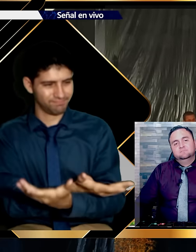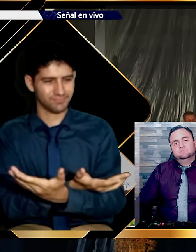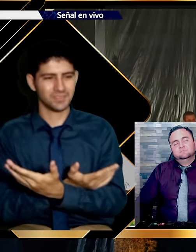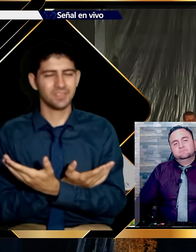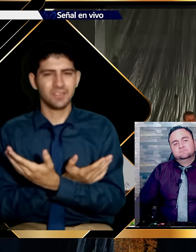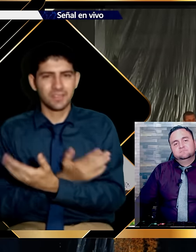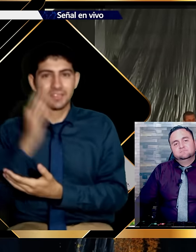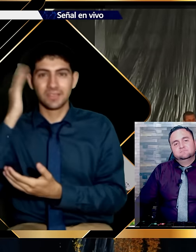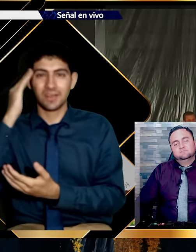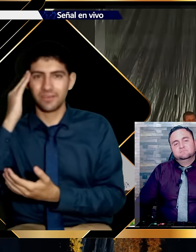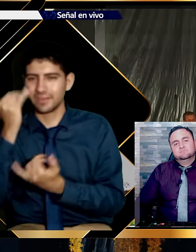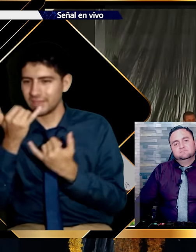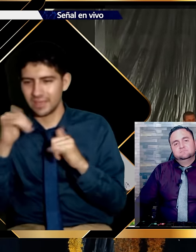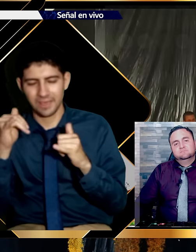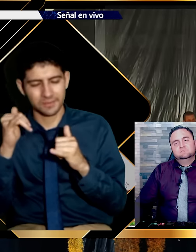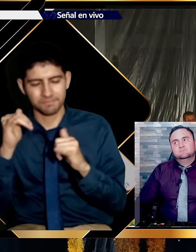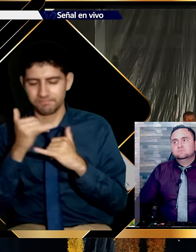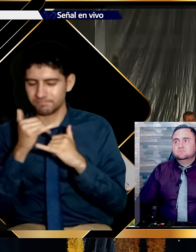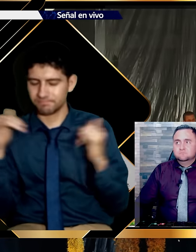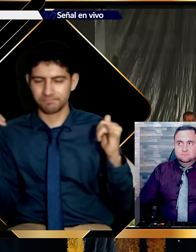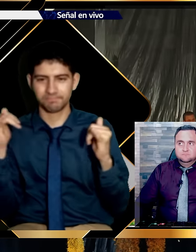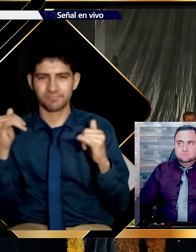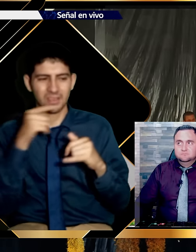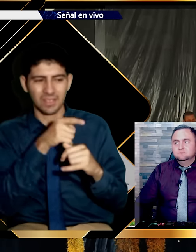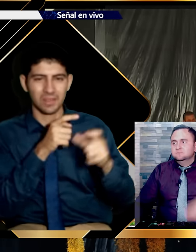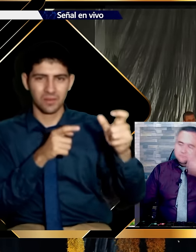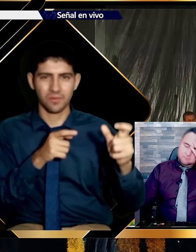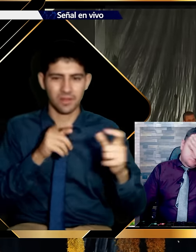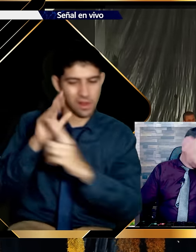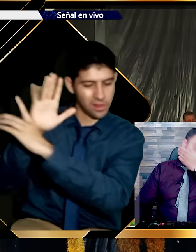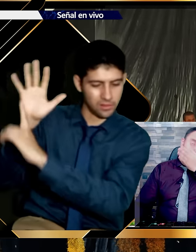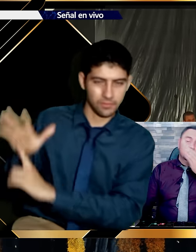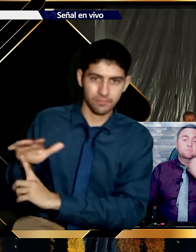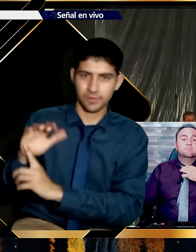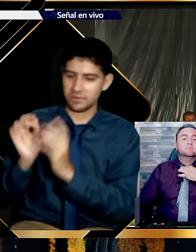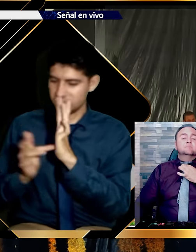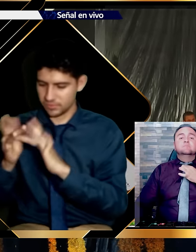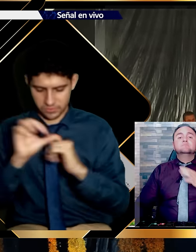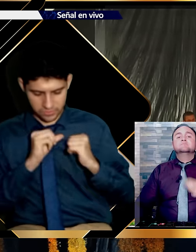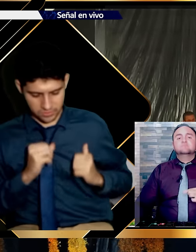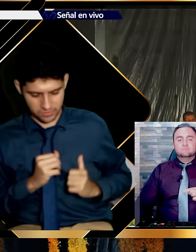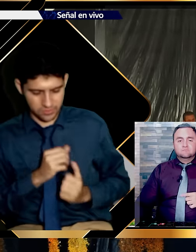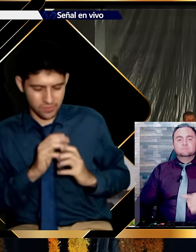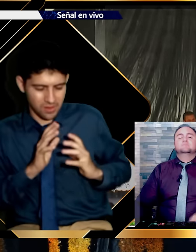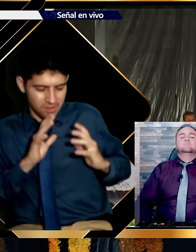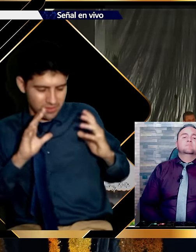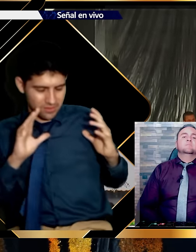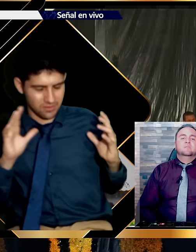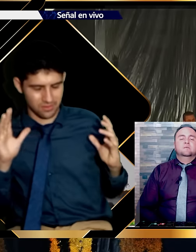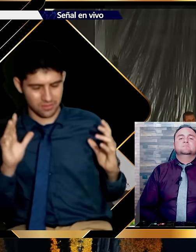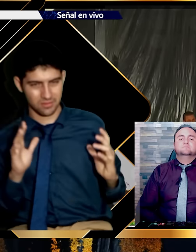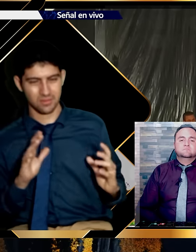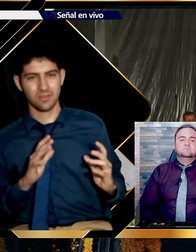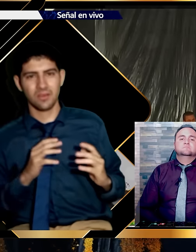a punto de marcharse. Cuando sabe que está a punto de darle la espalda. El corazón de Jesús se crece. Se